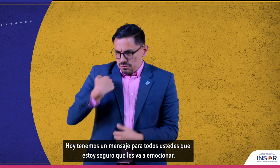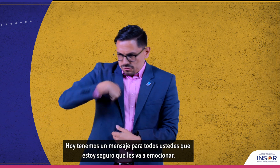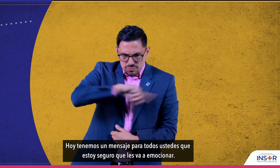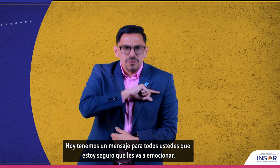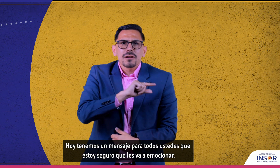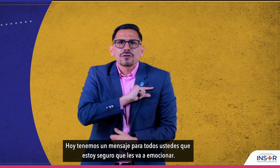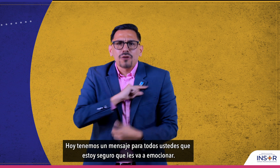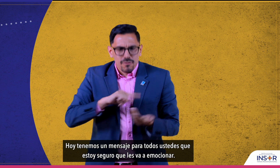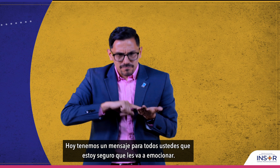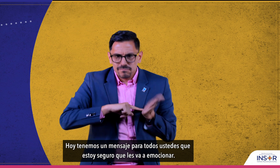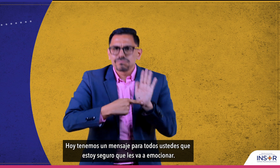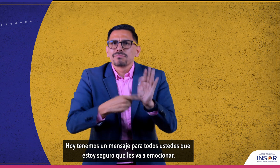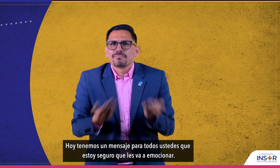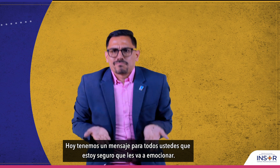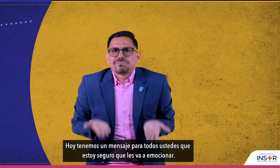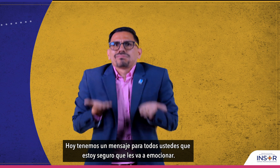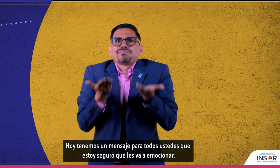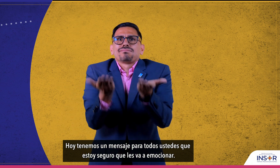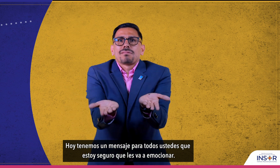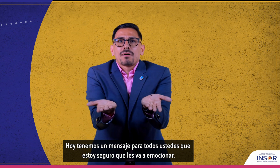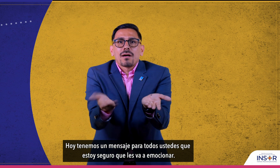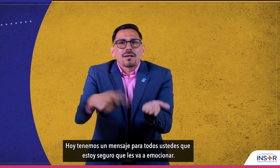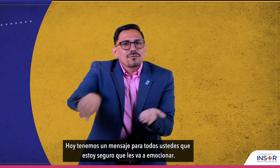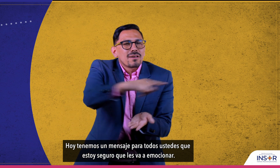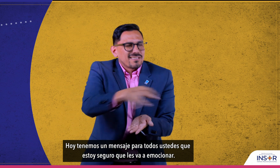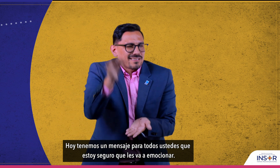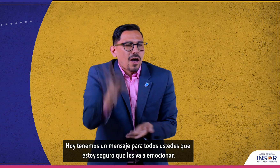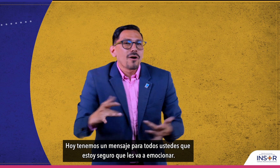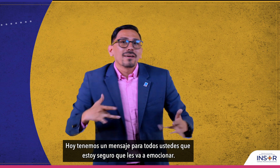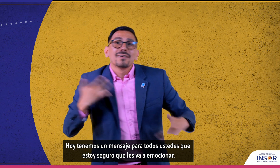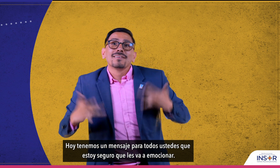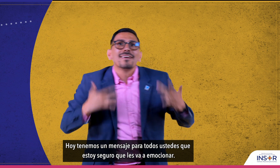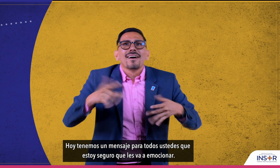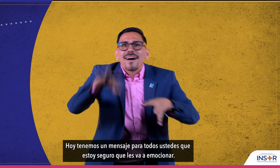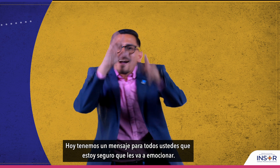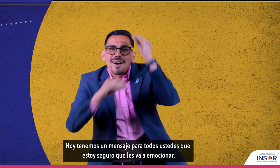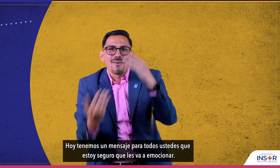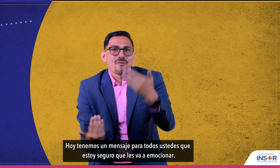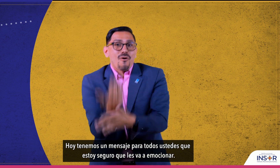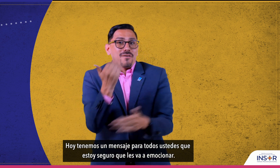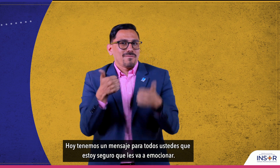Hoy tenemos un mensaje para todos ustedes que estoy seguro que les va a emocionar.